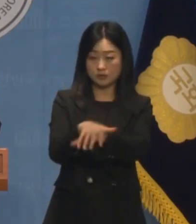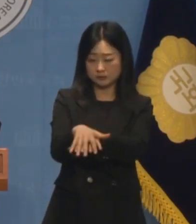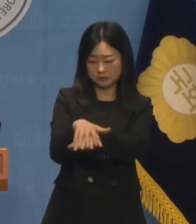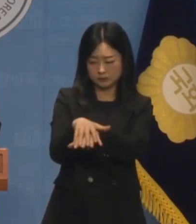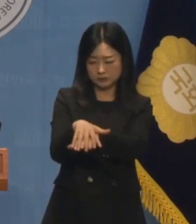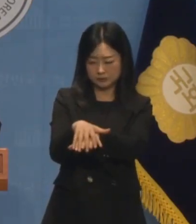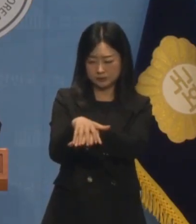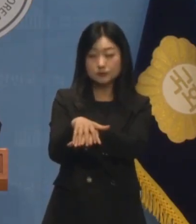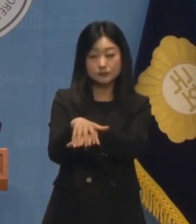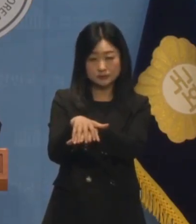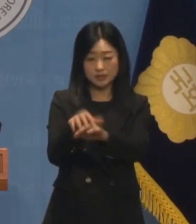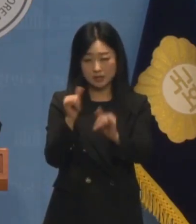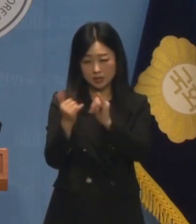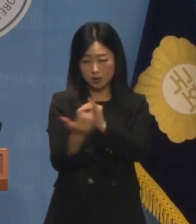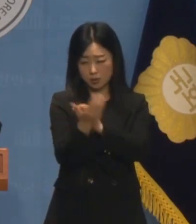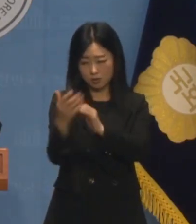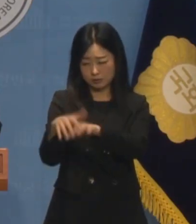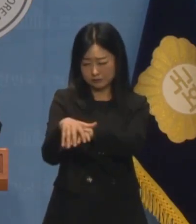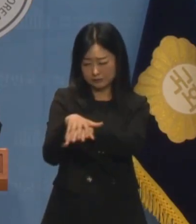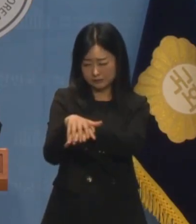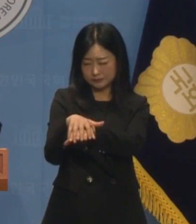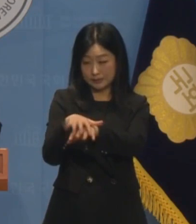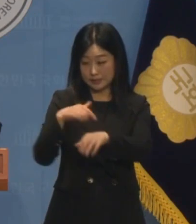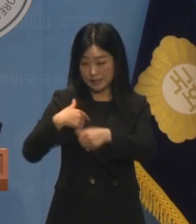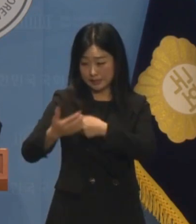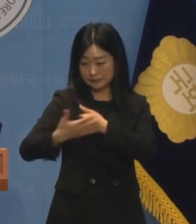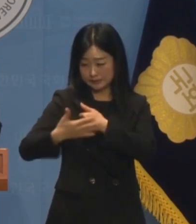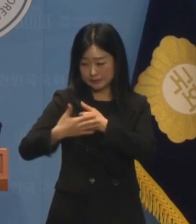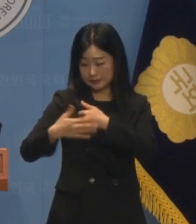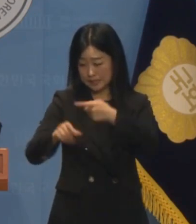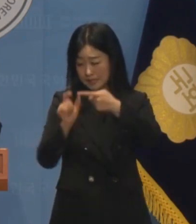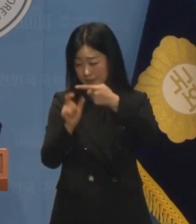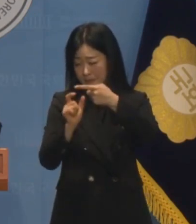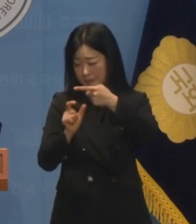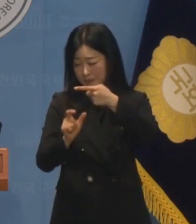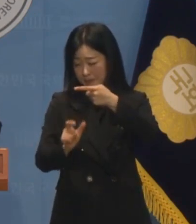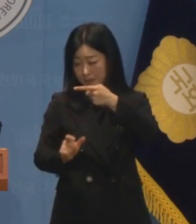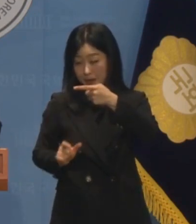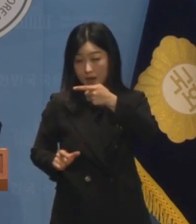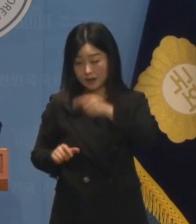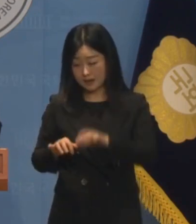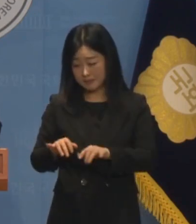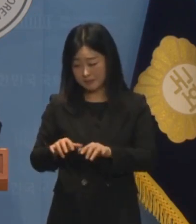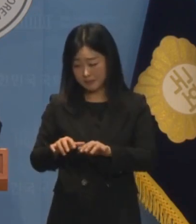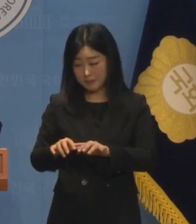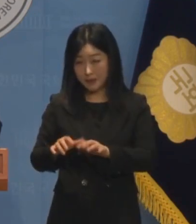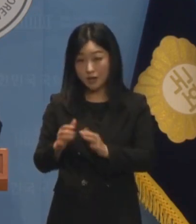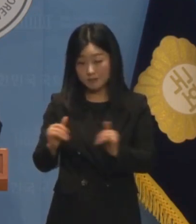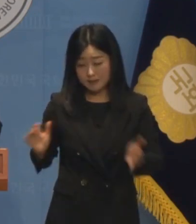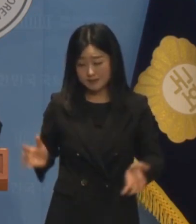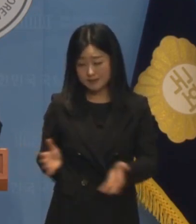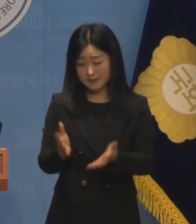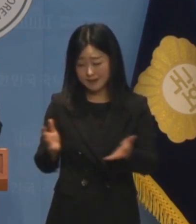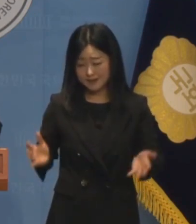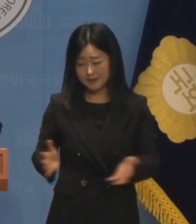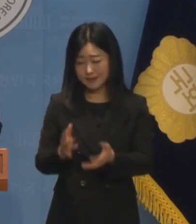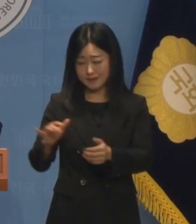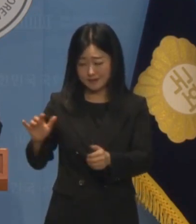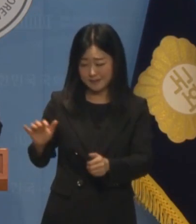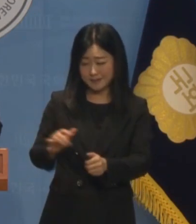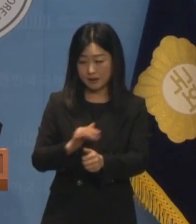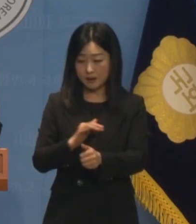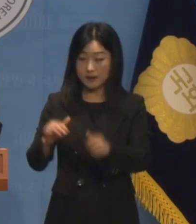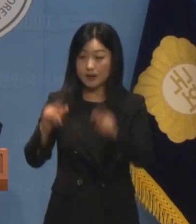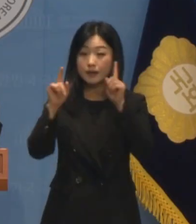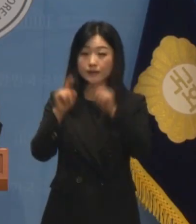여론조작 활동을 통해 자신을 지지하는 댓글을 다는 방식으로 여론을 조작해온 의혹이